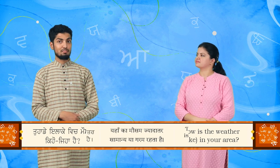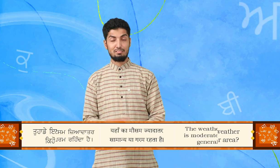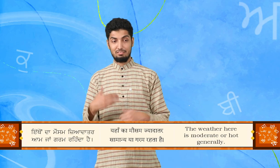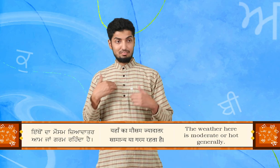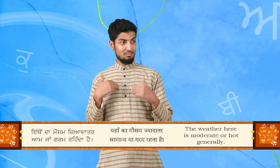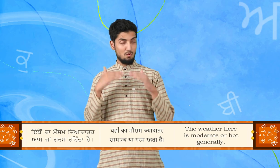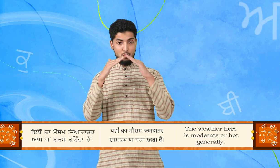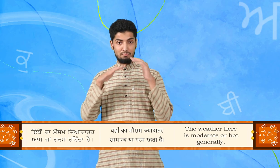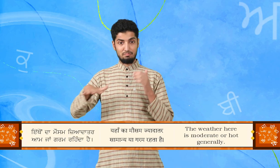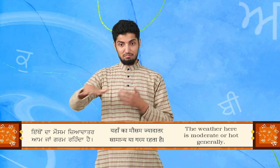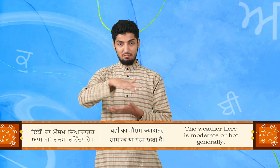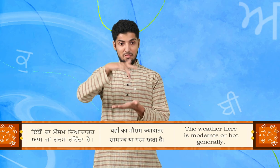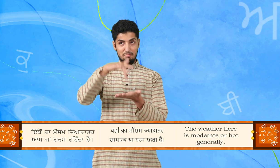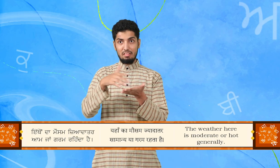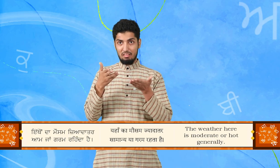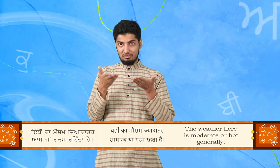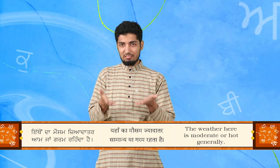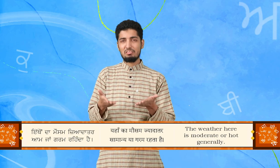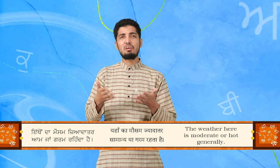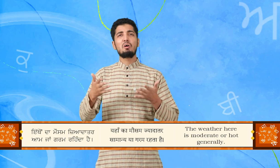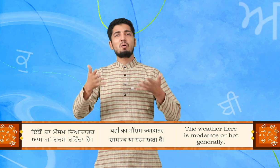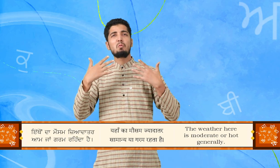इत्थोदा मौसम ज्यादे दर आम जग गरम रहनदा है